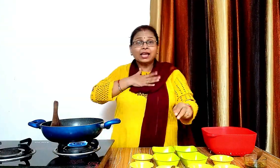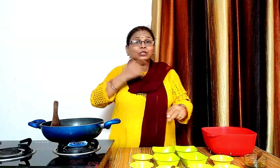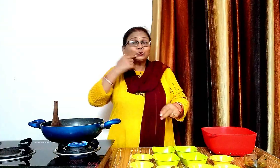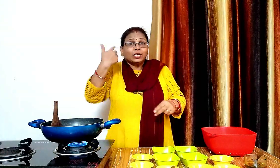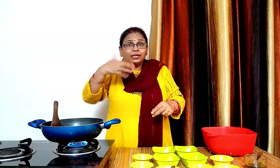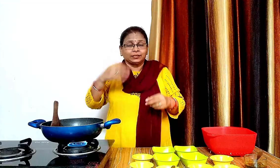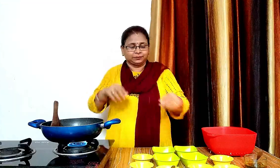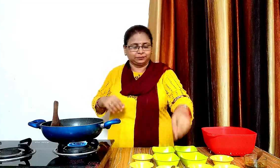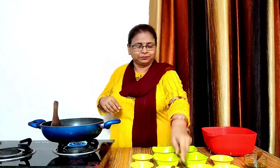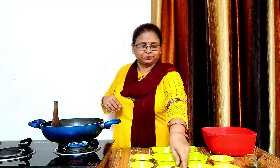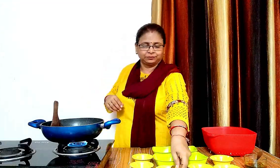ग्रीन चिली सॉस